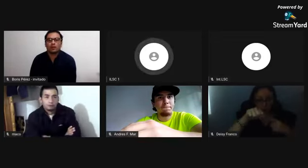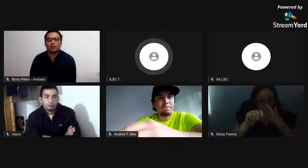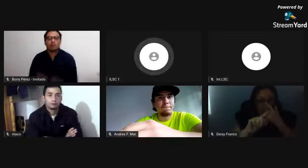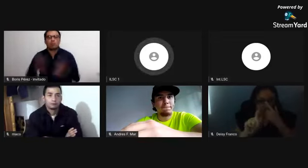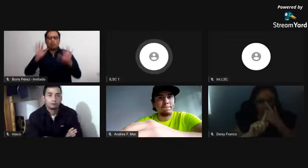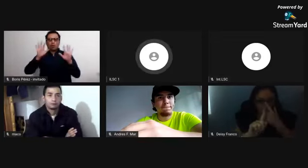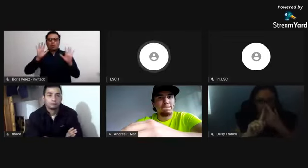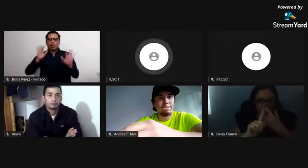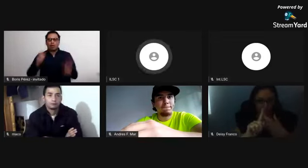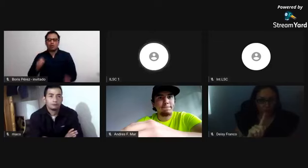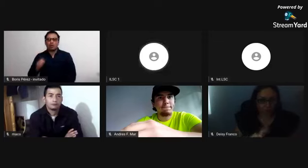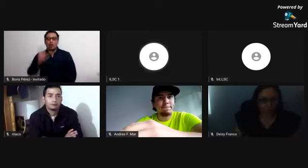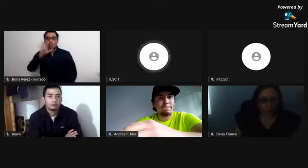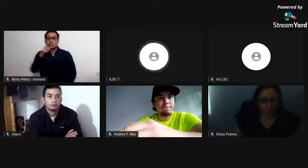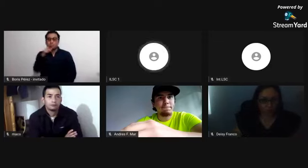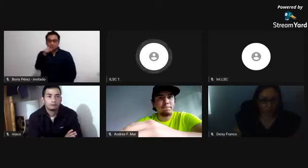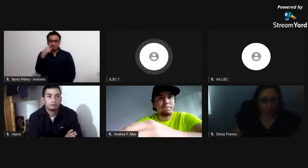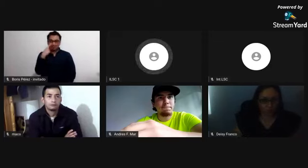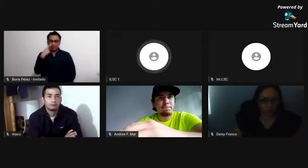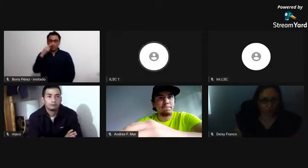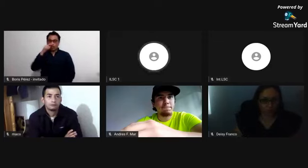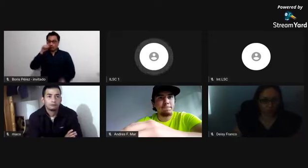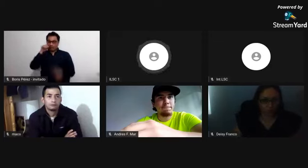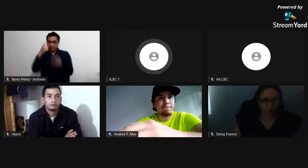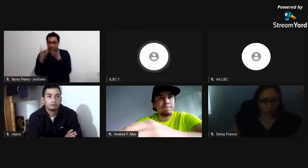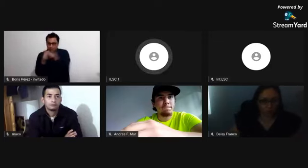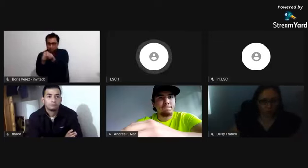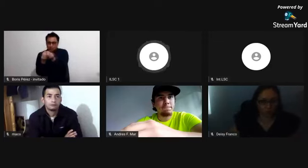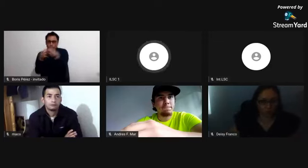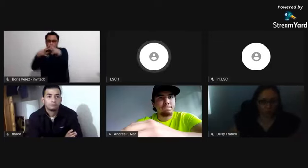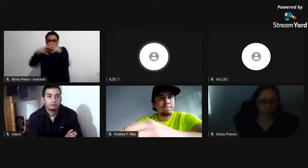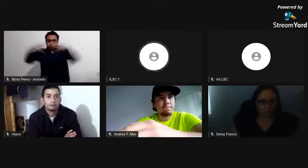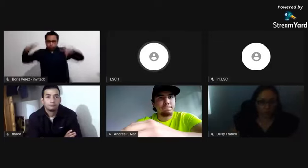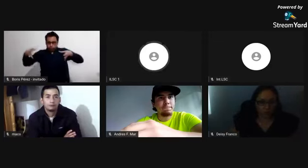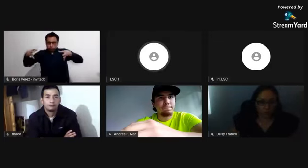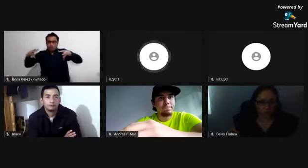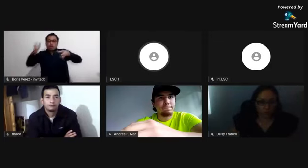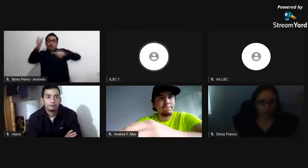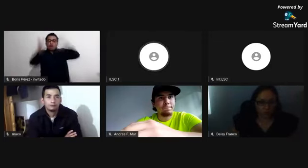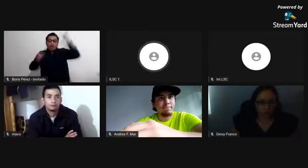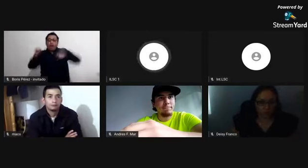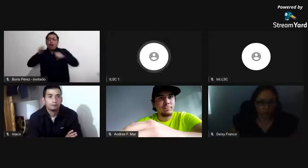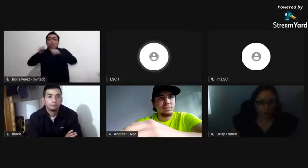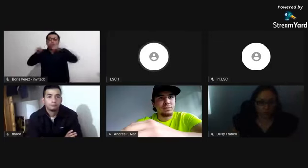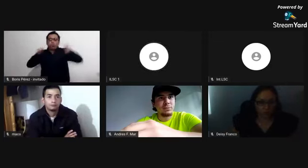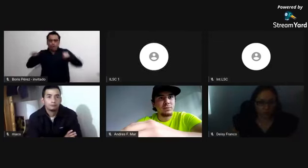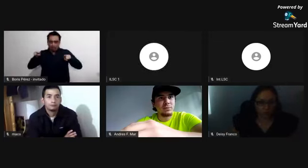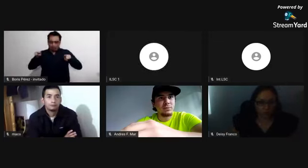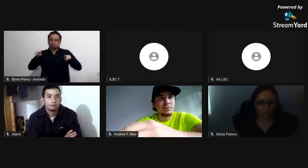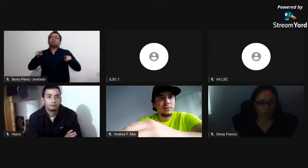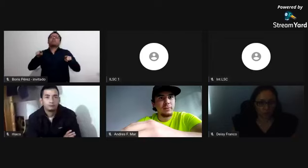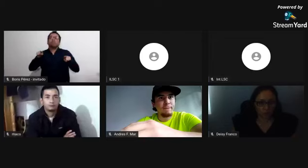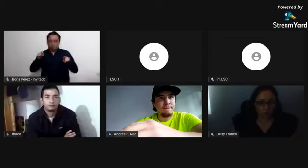hombre negro quien también ayudó a los procesos de la independencia junto con sus hijos.